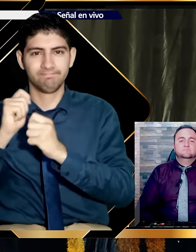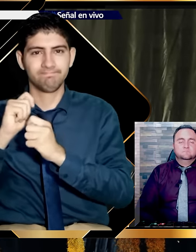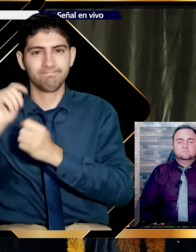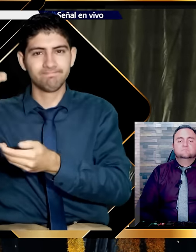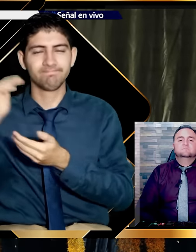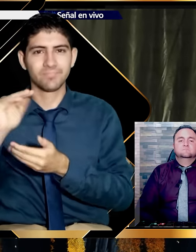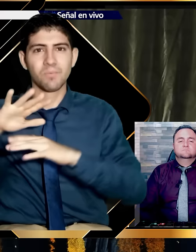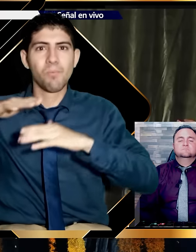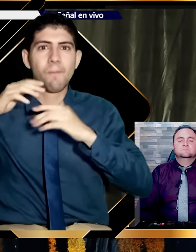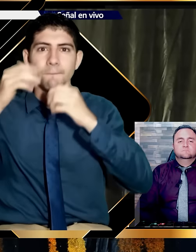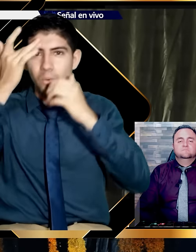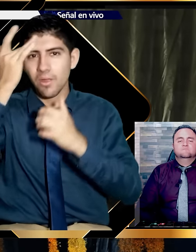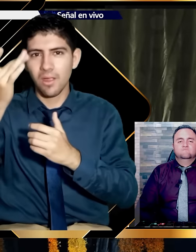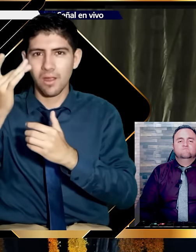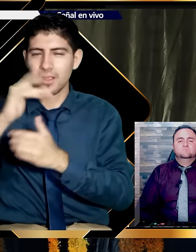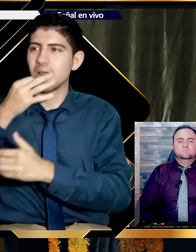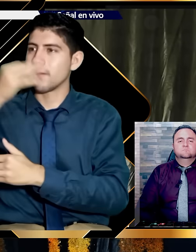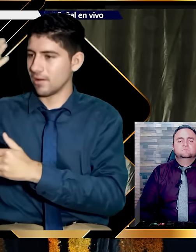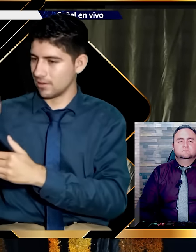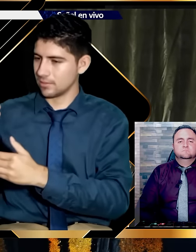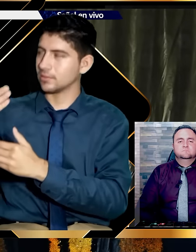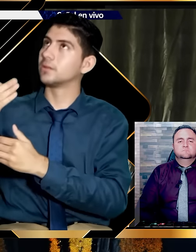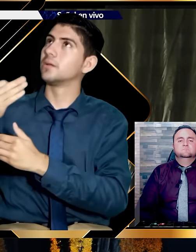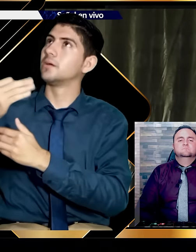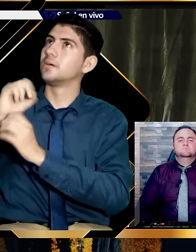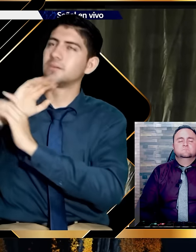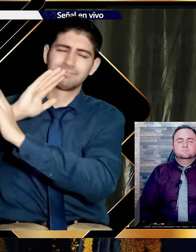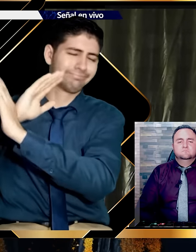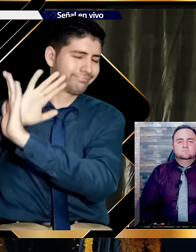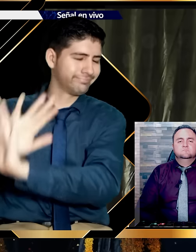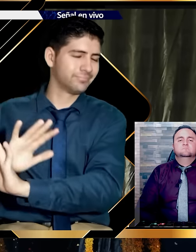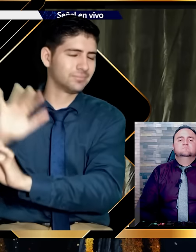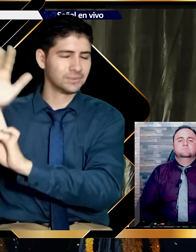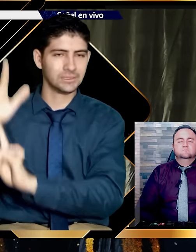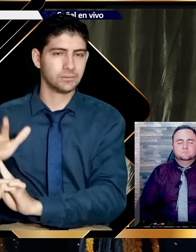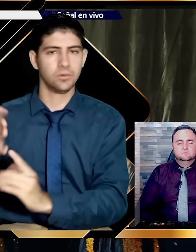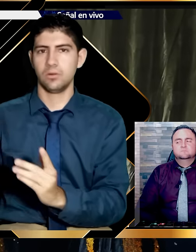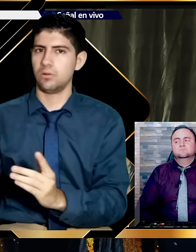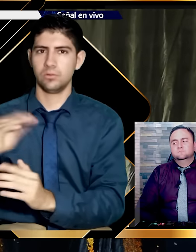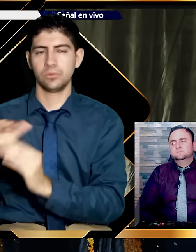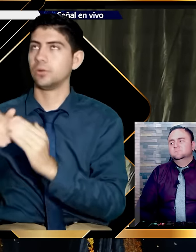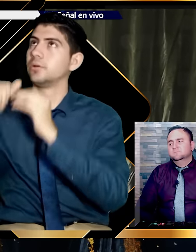Dios. ¿Por qué vender la verdad? Cuando hemos recibido tanto de ella.